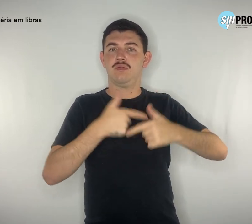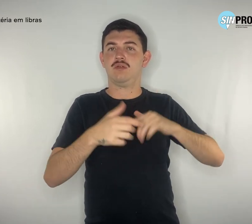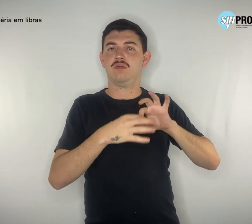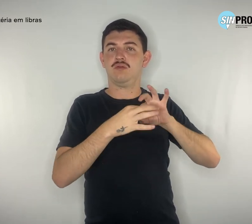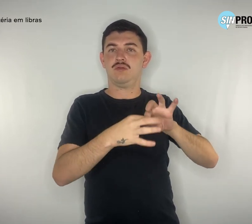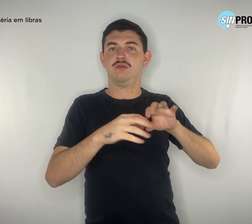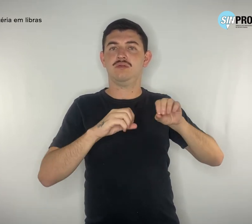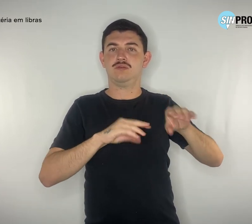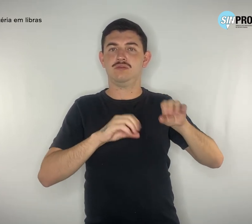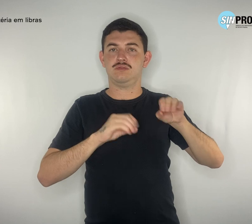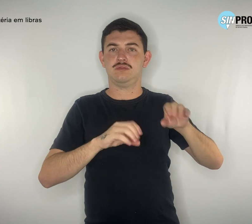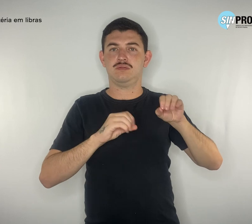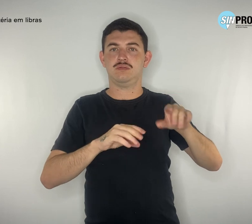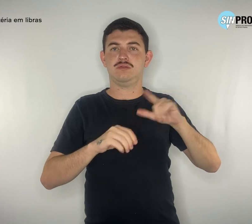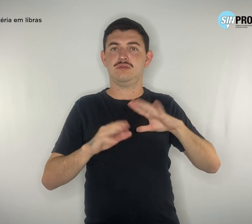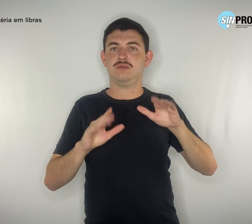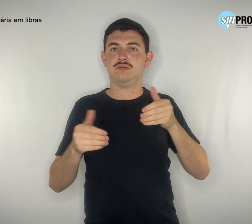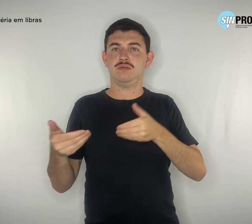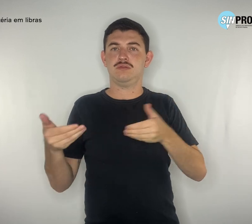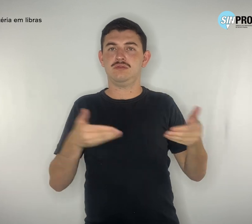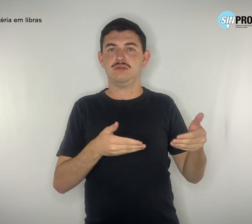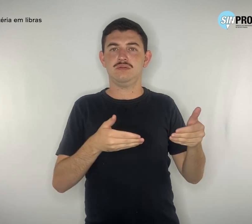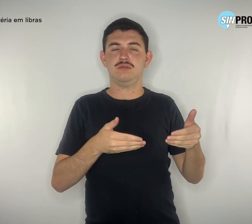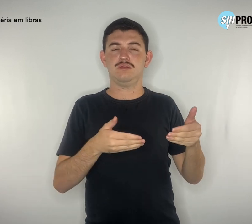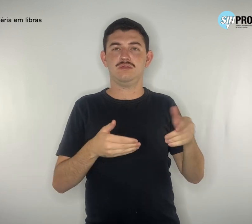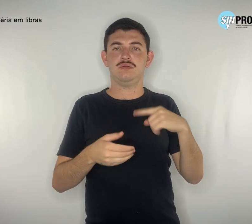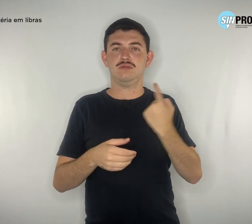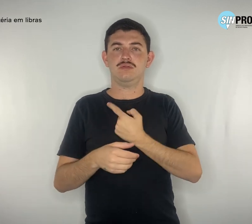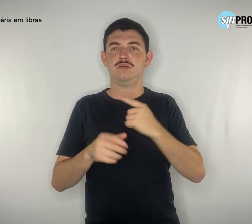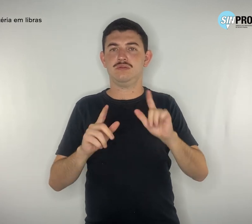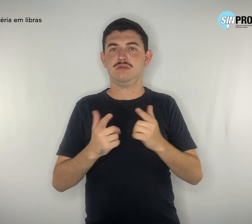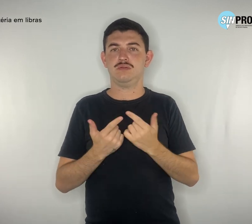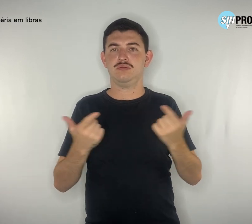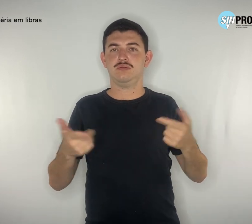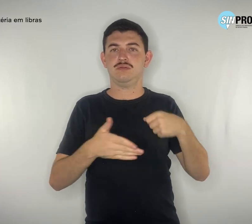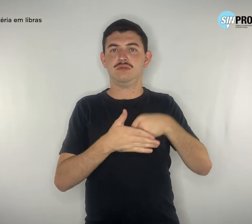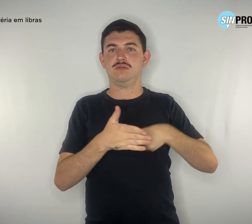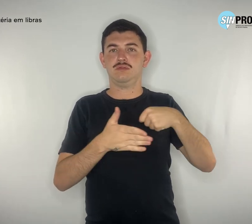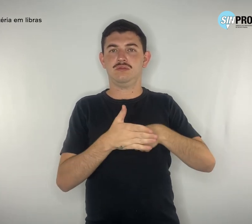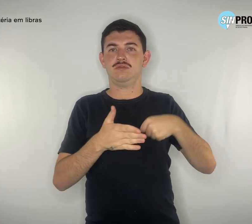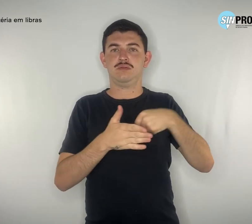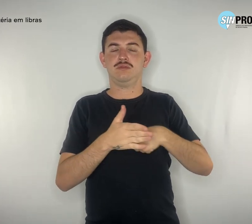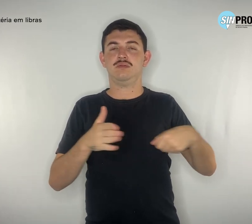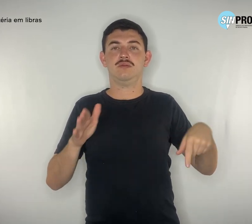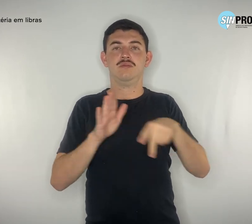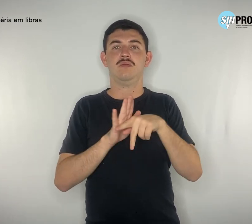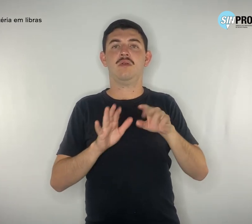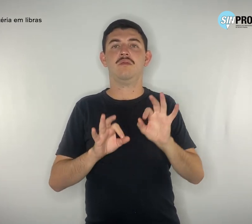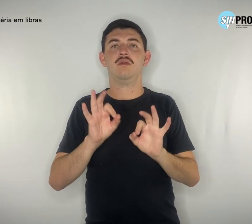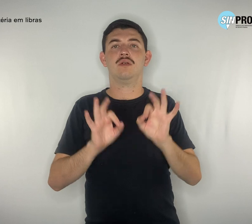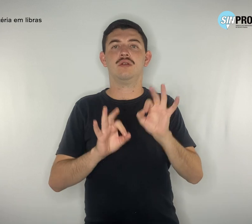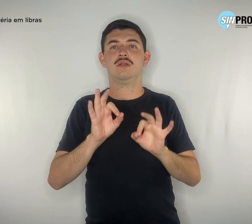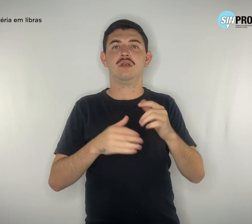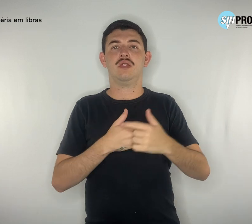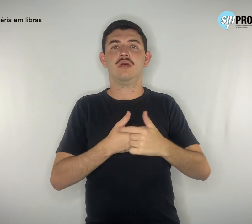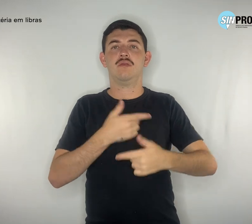esteve presente nas nossas lutas, nas lutas dos nossos planos de carreira. O